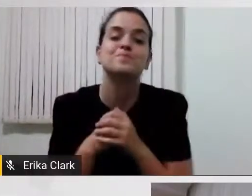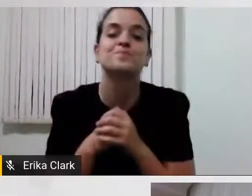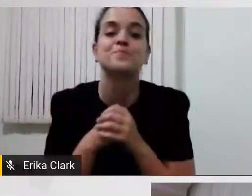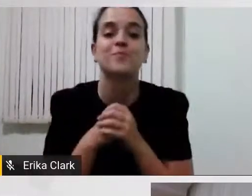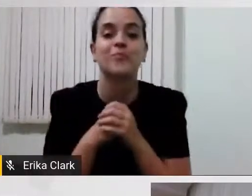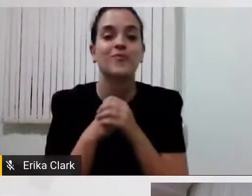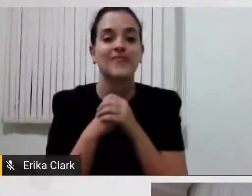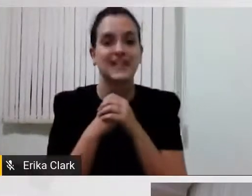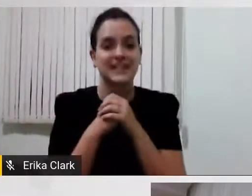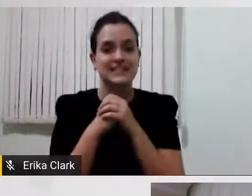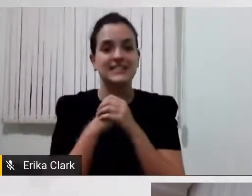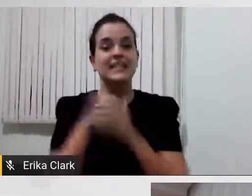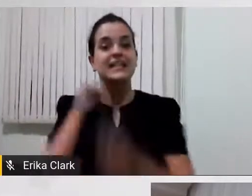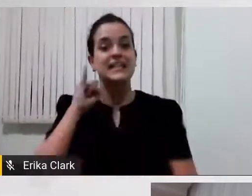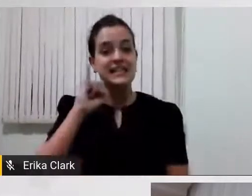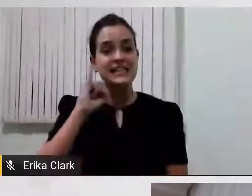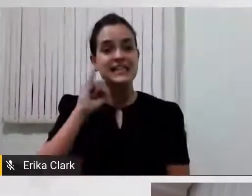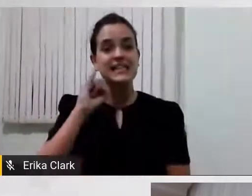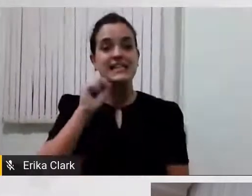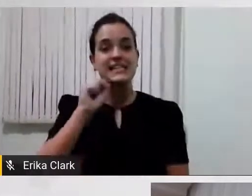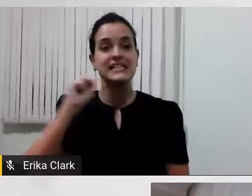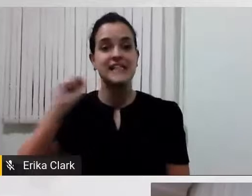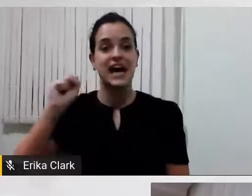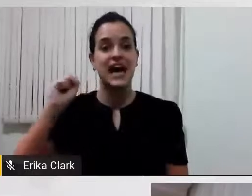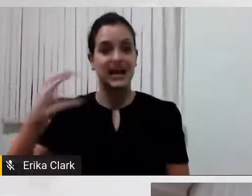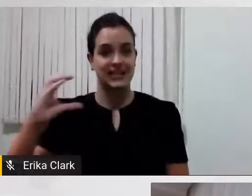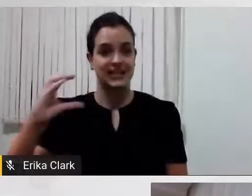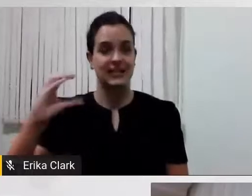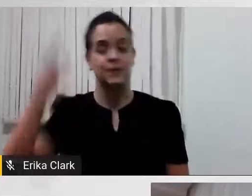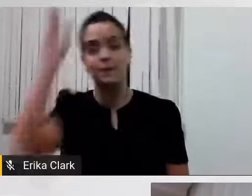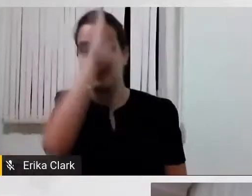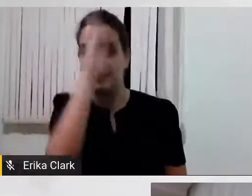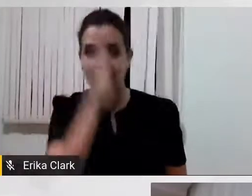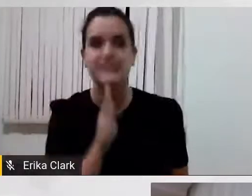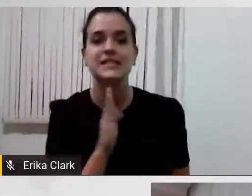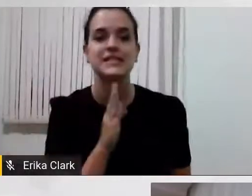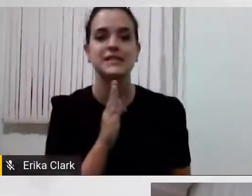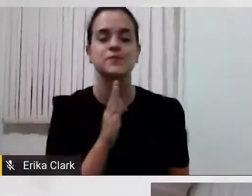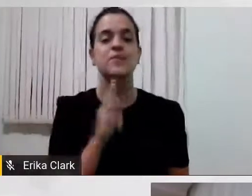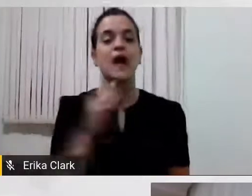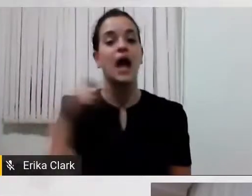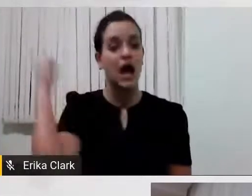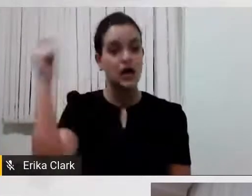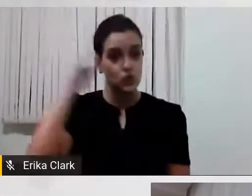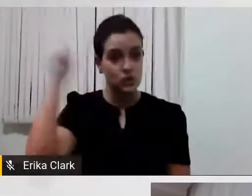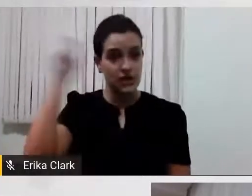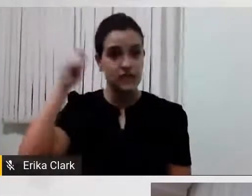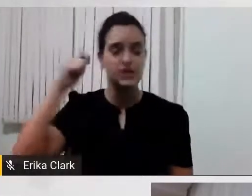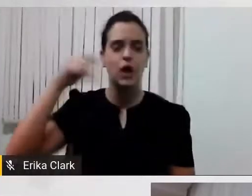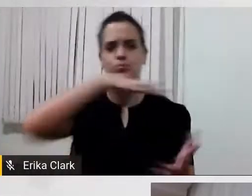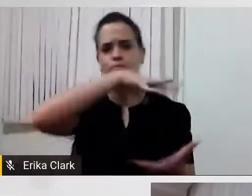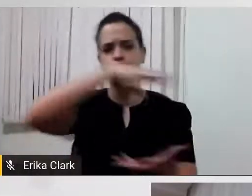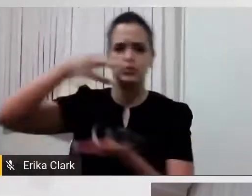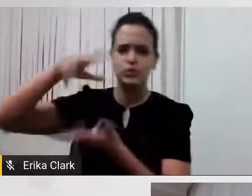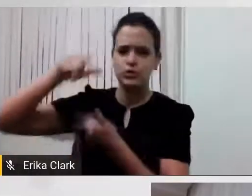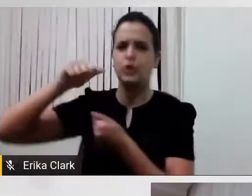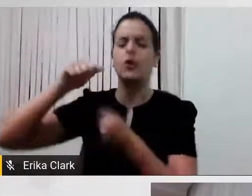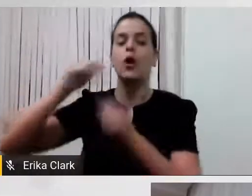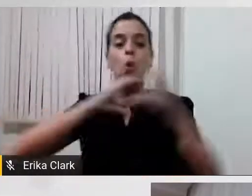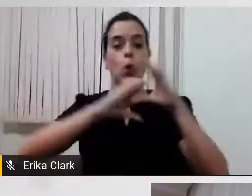a ISAC Brasil, ISAC é Associação Internacional para a Comunicação Aumentativa e Alternativa, e nós temos